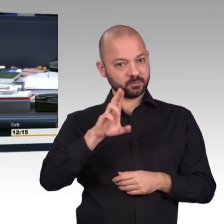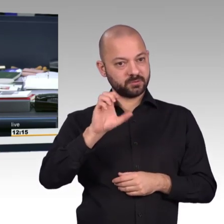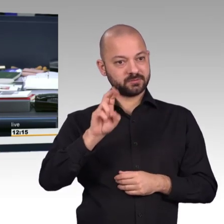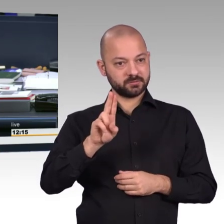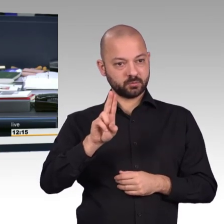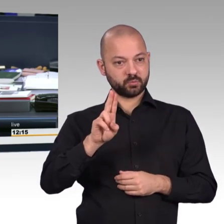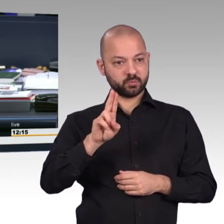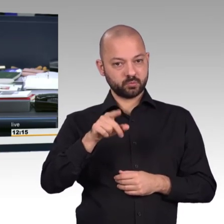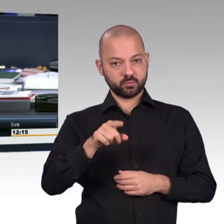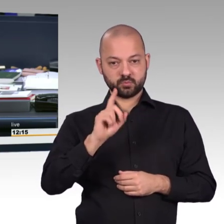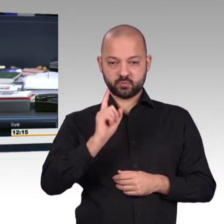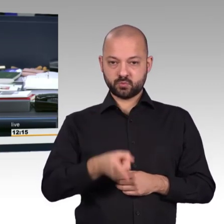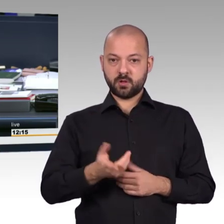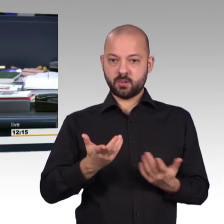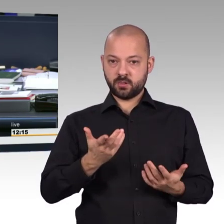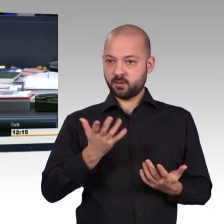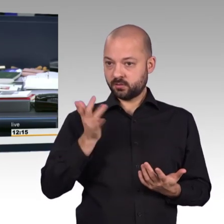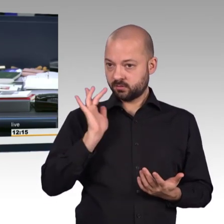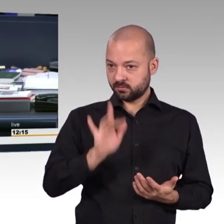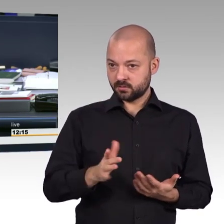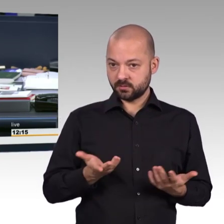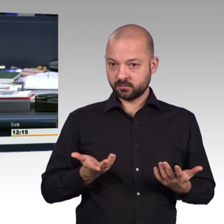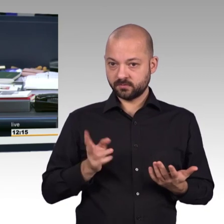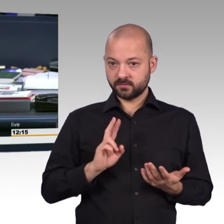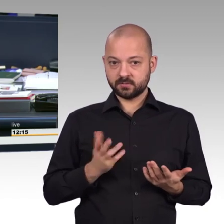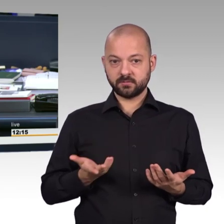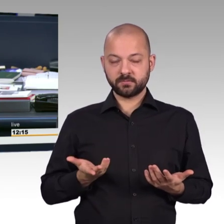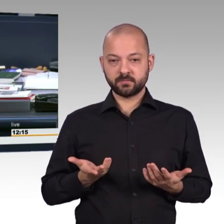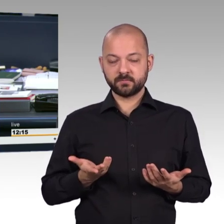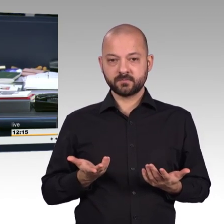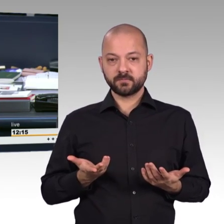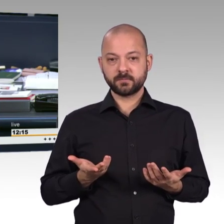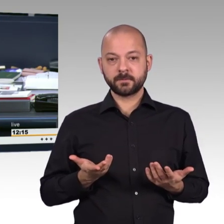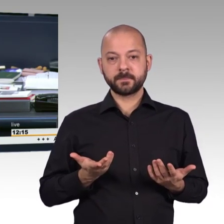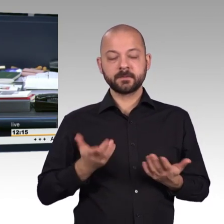können wieder die ursprünglich eingenommenen Plätze einnehmen, sonst ist hier ein bisschen arg leer.